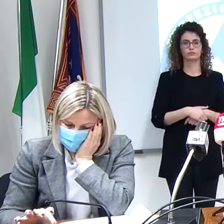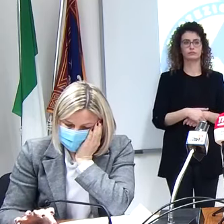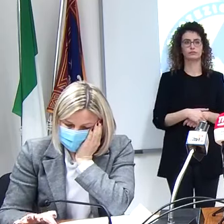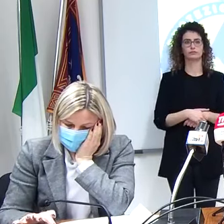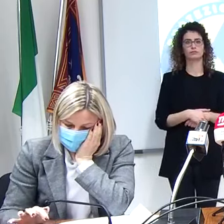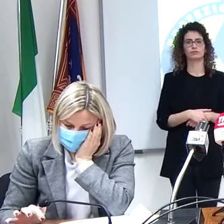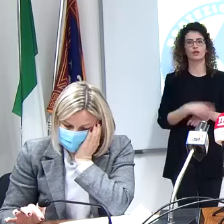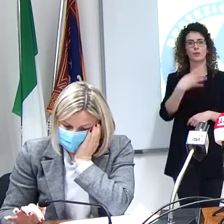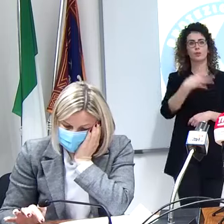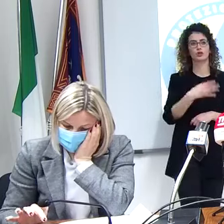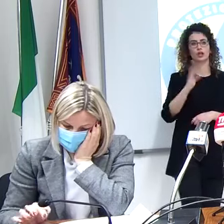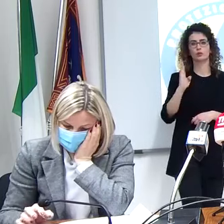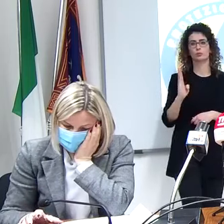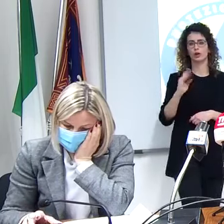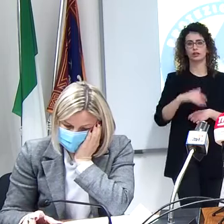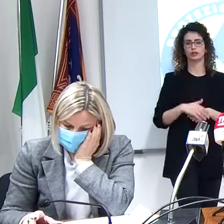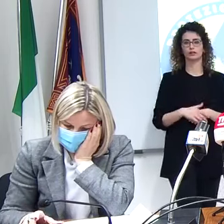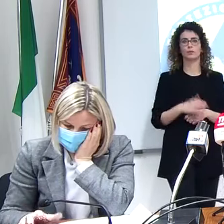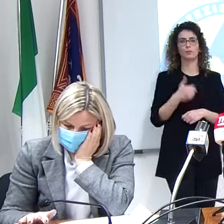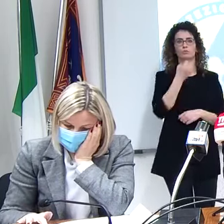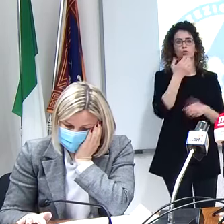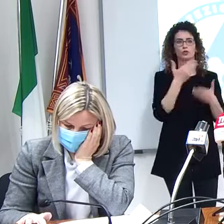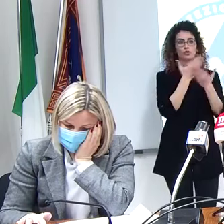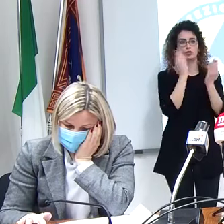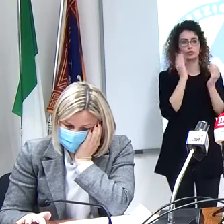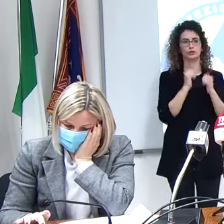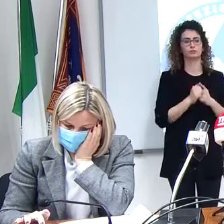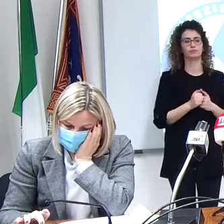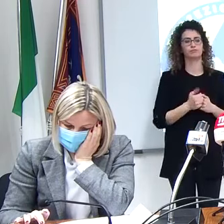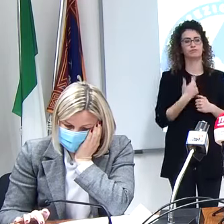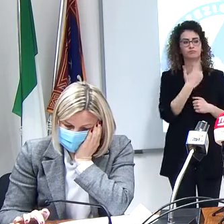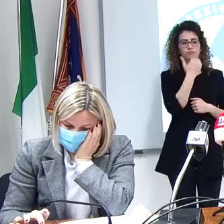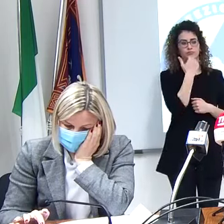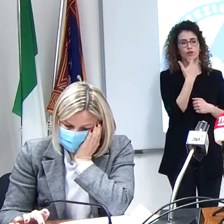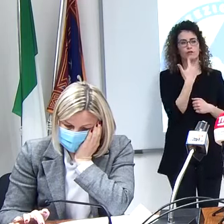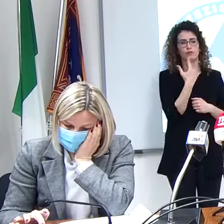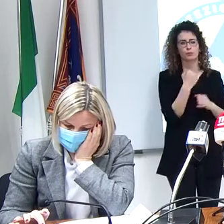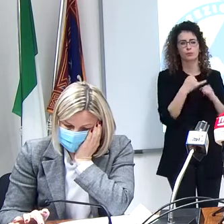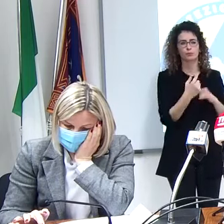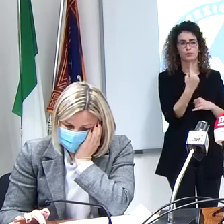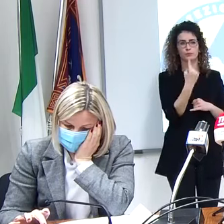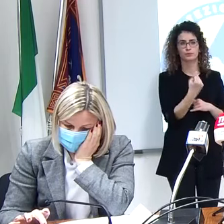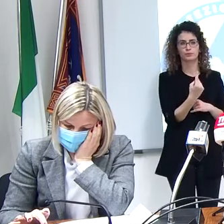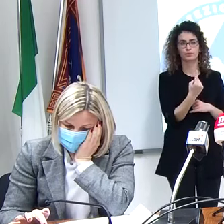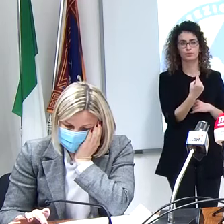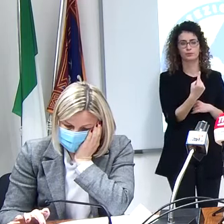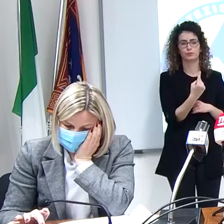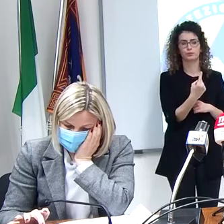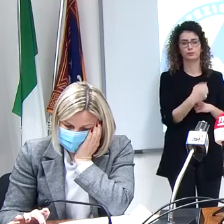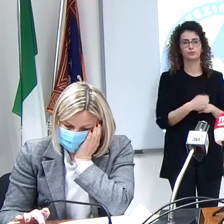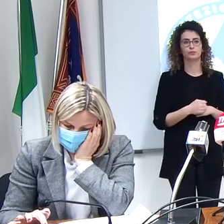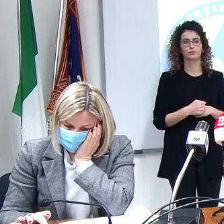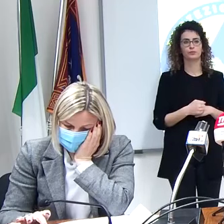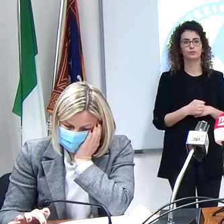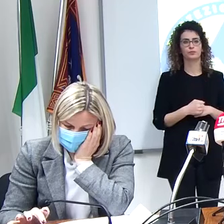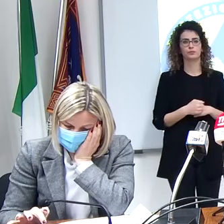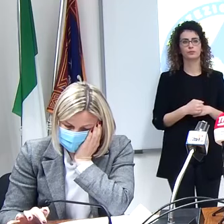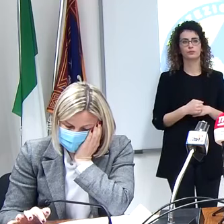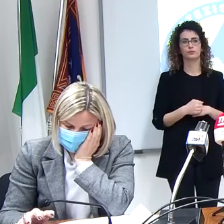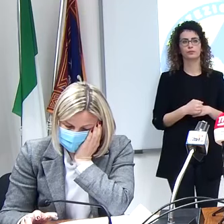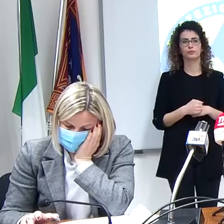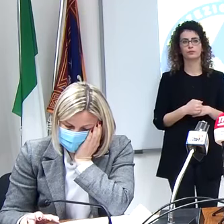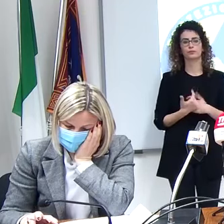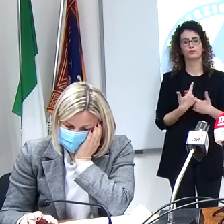Moscati buone sì buongiorno mi scusi io volevo una precisazione sul discorso della